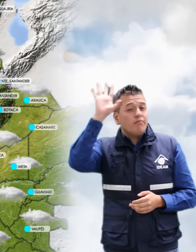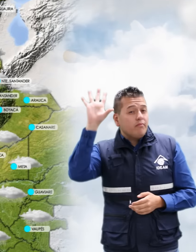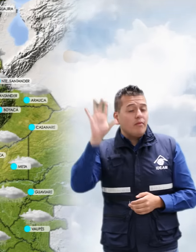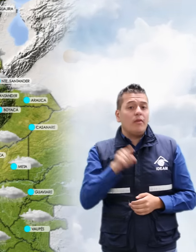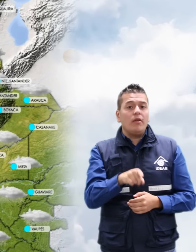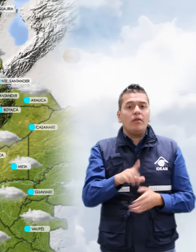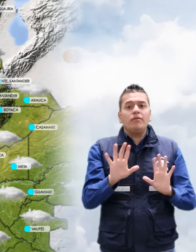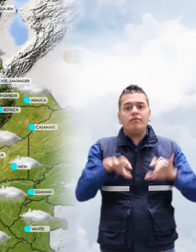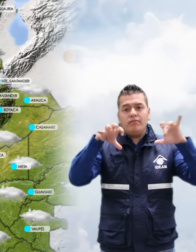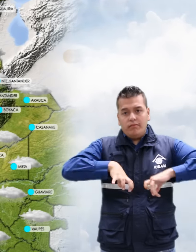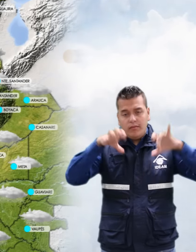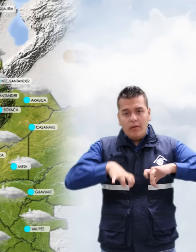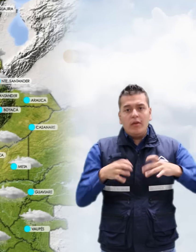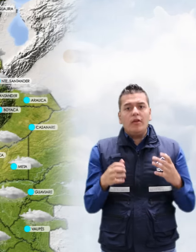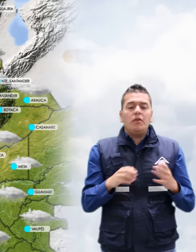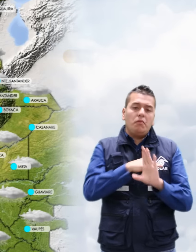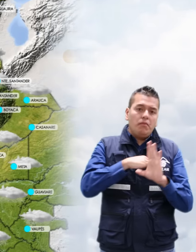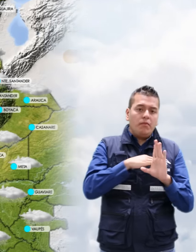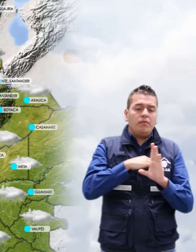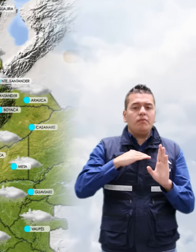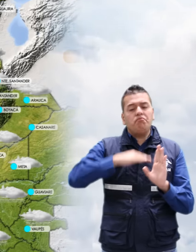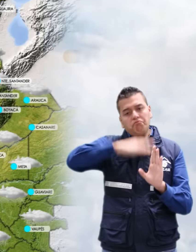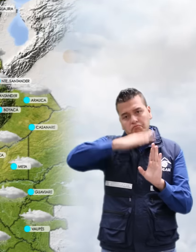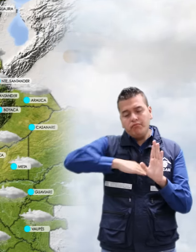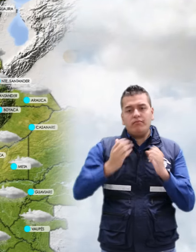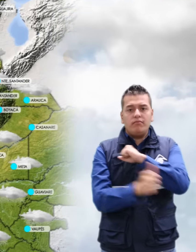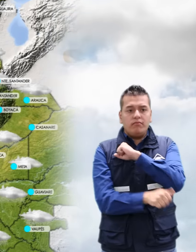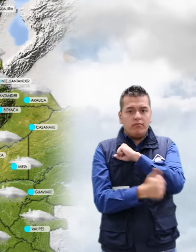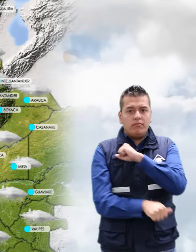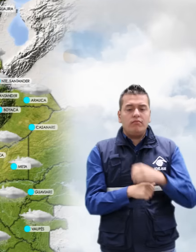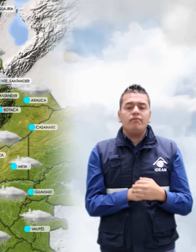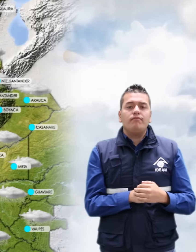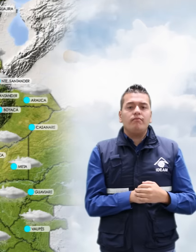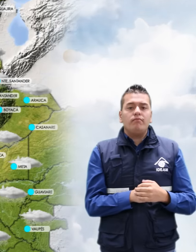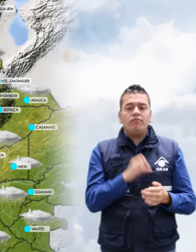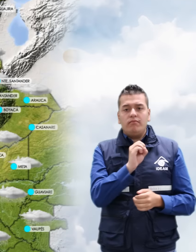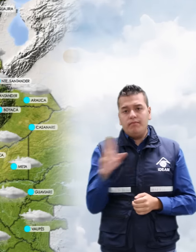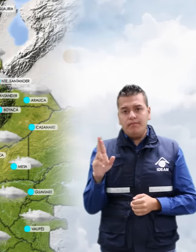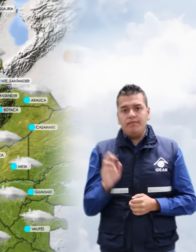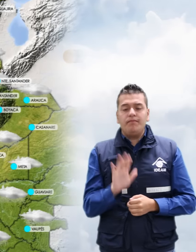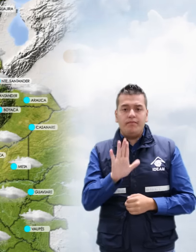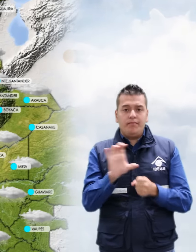algunas lluvias entre ligeras y moderadas en Boyacá y el oriente de Cundinamarca.